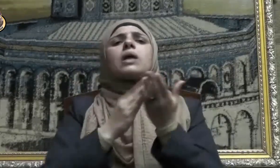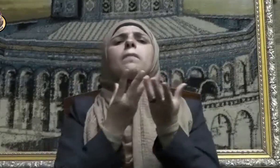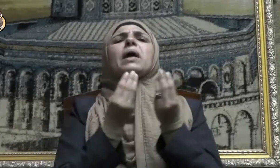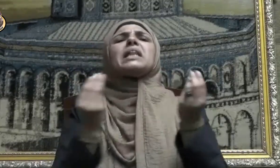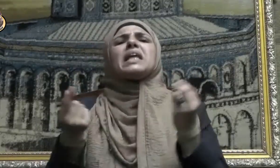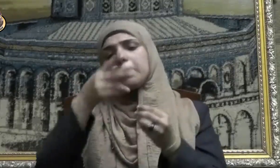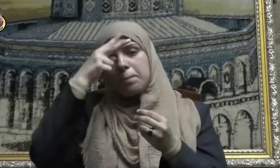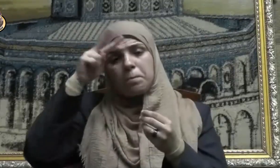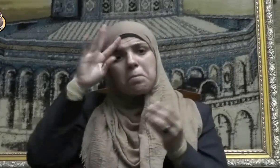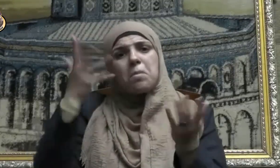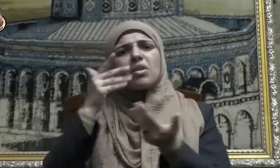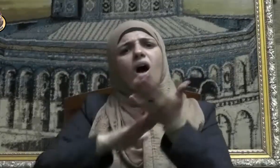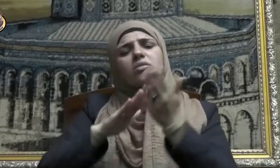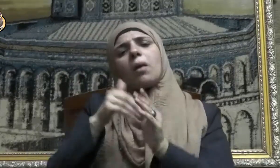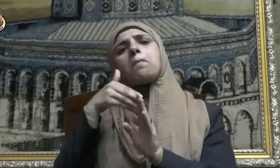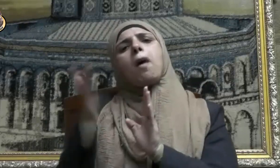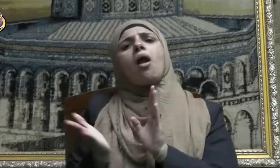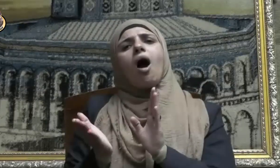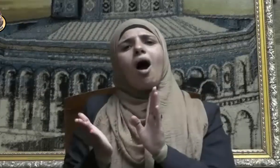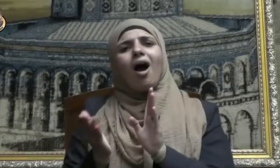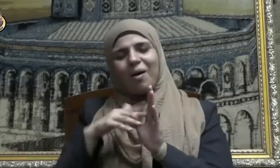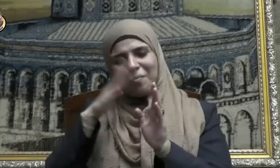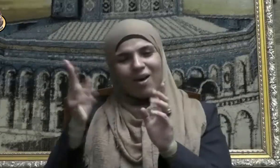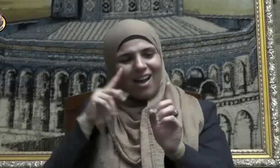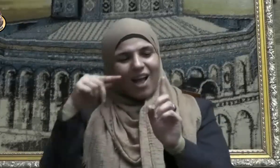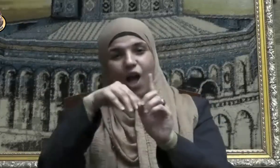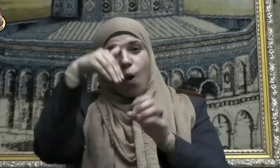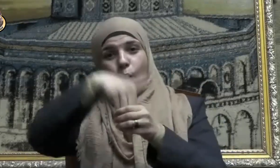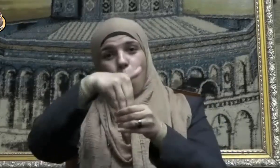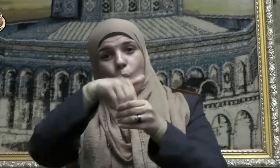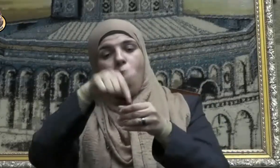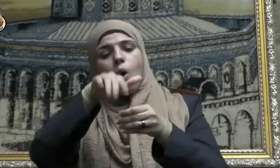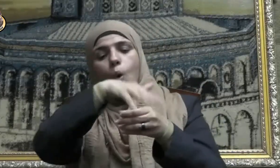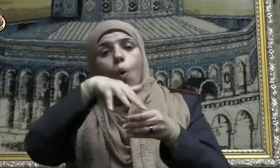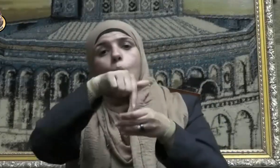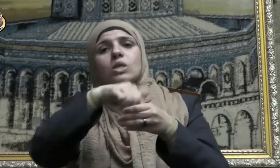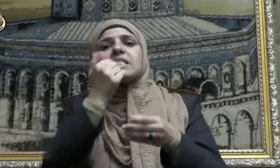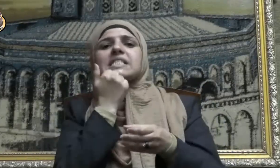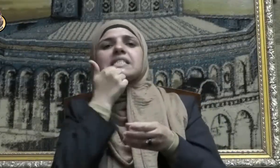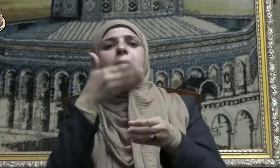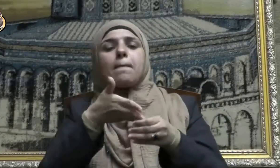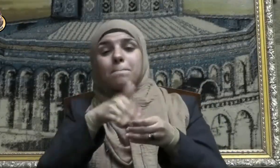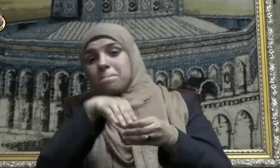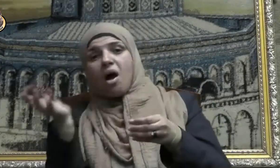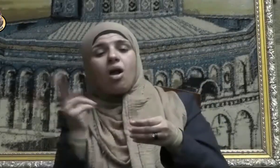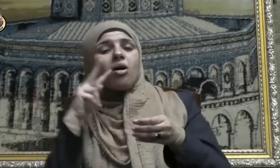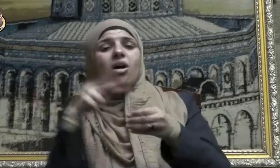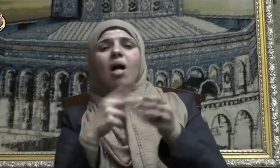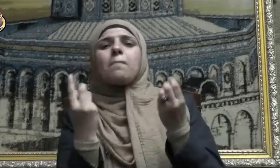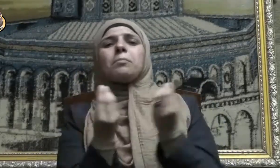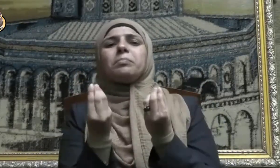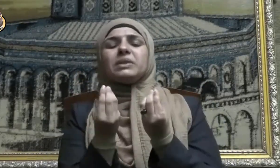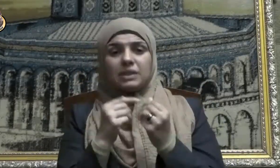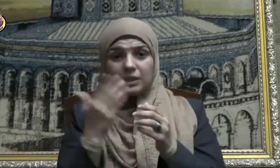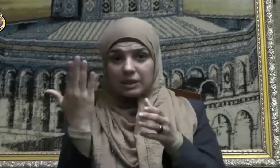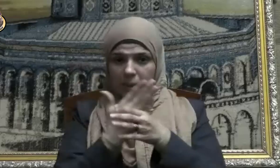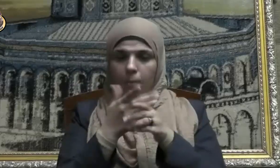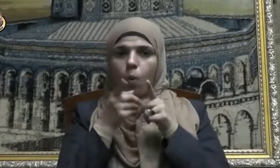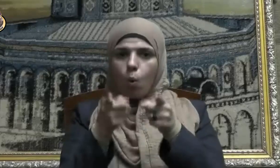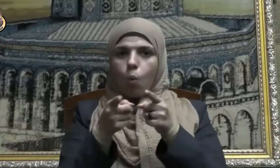من الأخطار التي تهددها من خارجها على أنه ينبغي أن نعلم